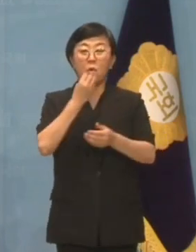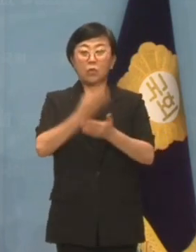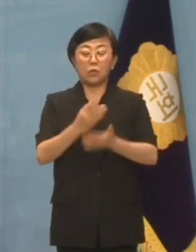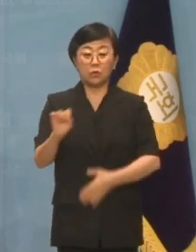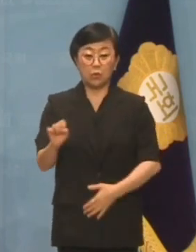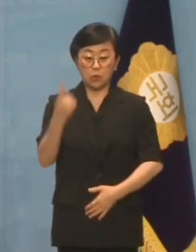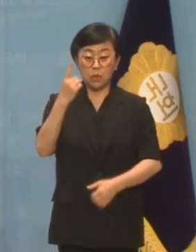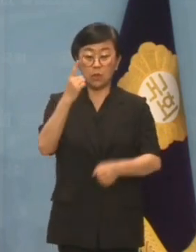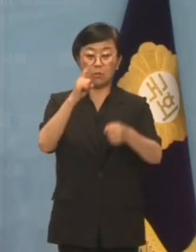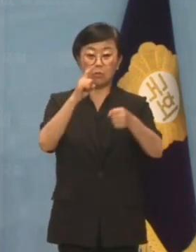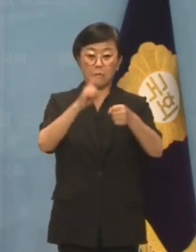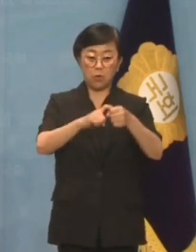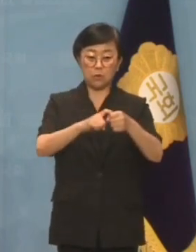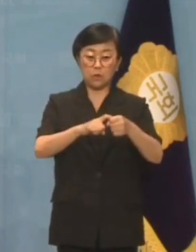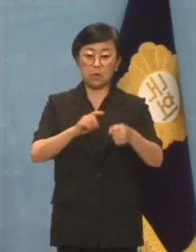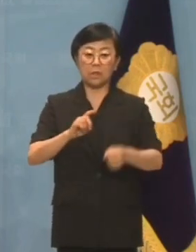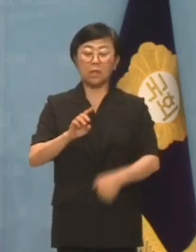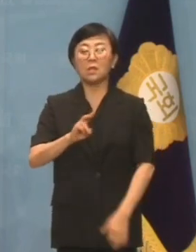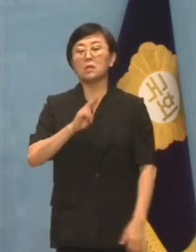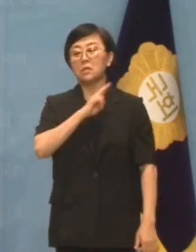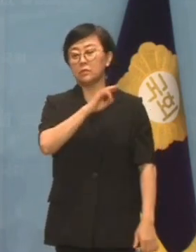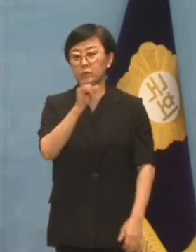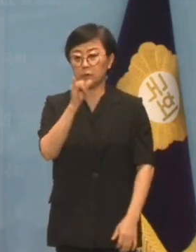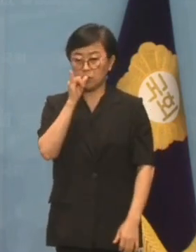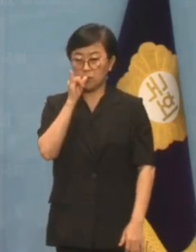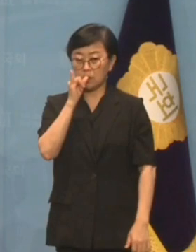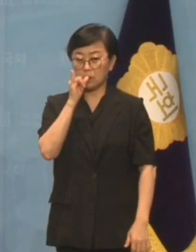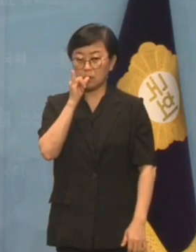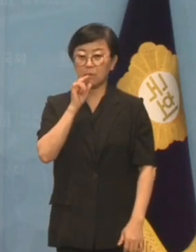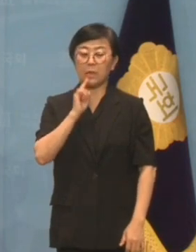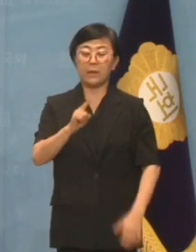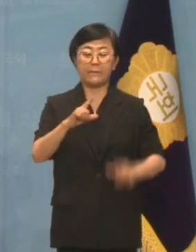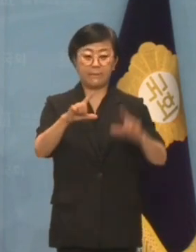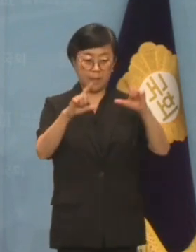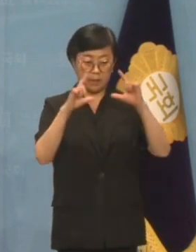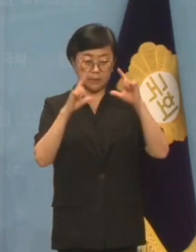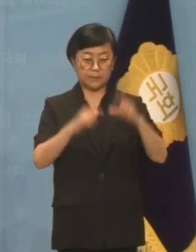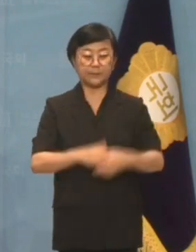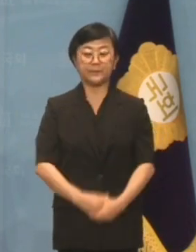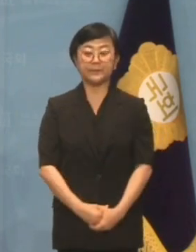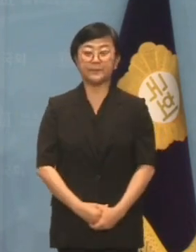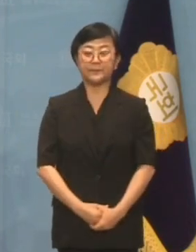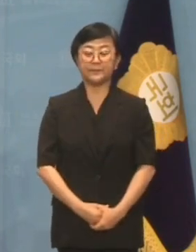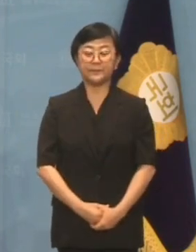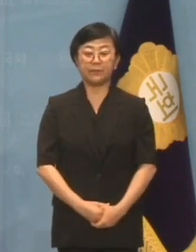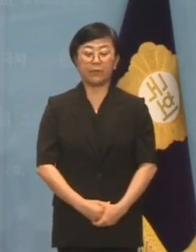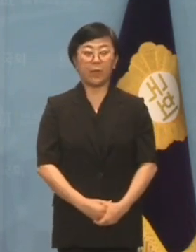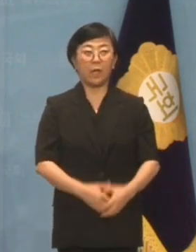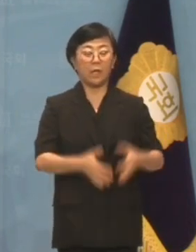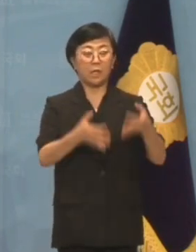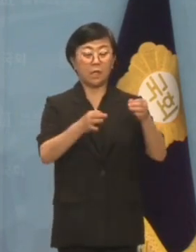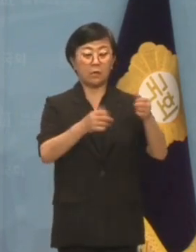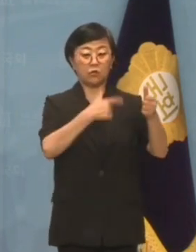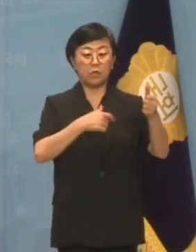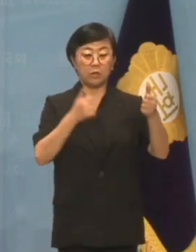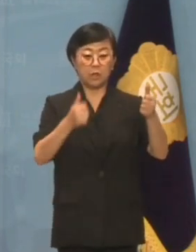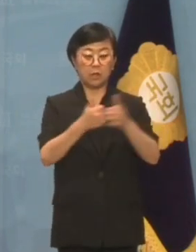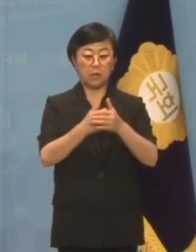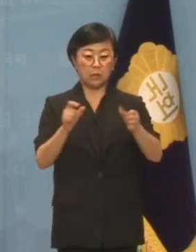동기나 목적에 대한 의문을 갖지 않을 수 없다라고 판결했습니다. 김 구청장이